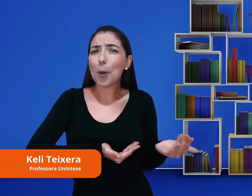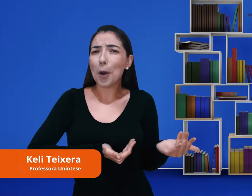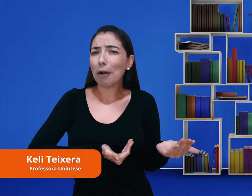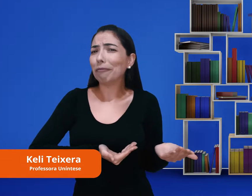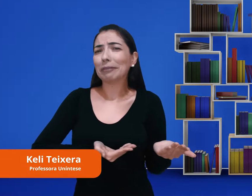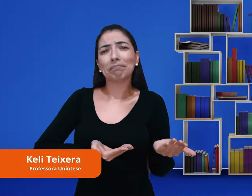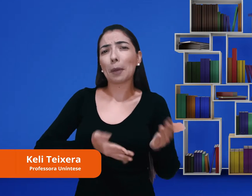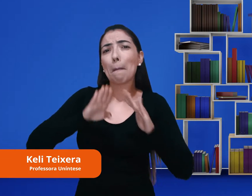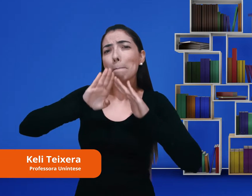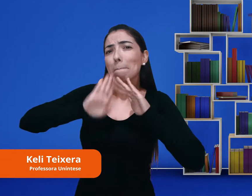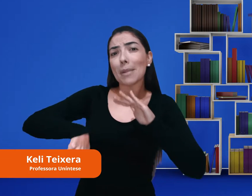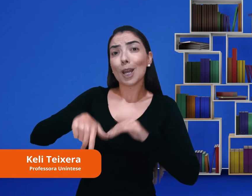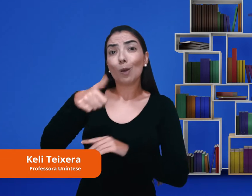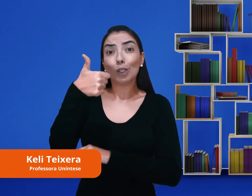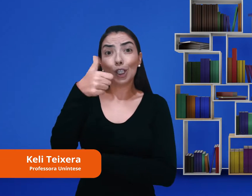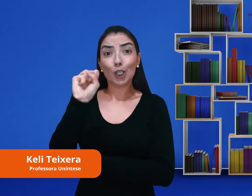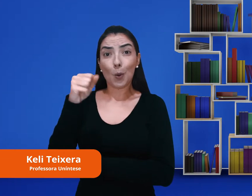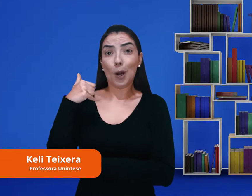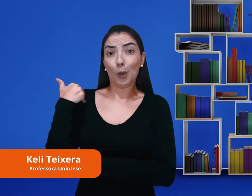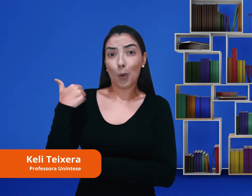quando eu tinha menos de 18 anos,